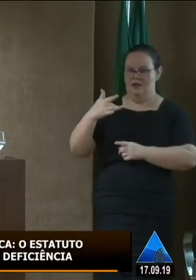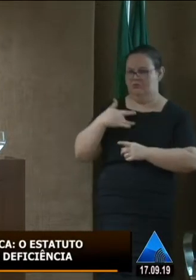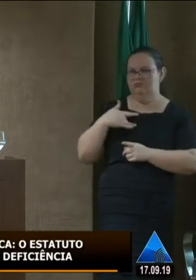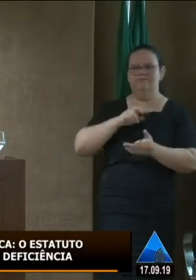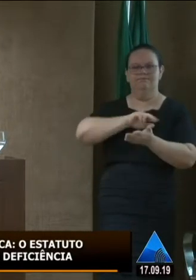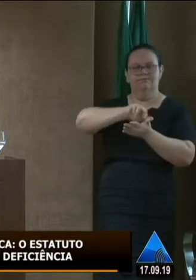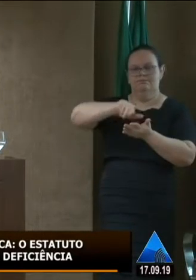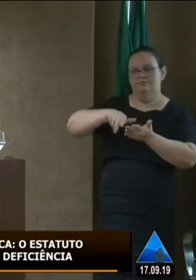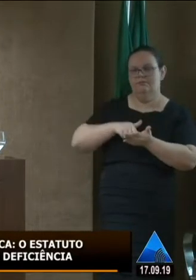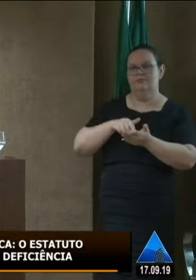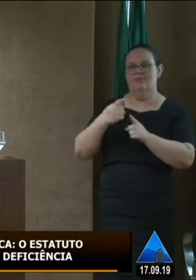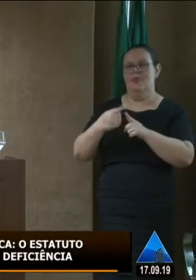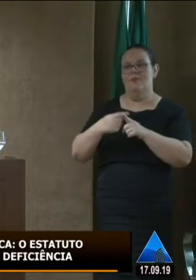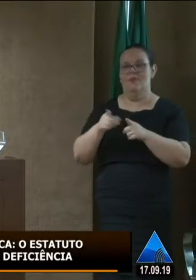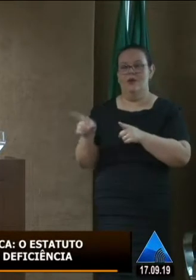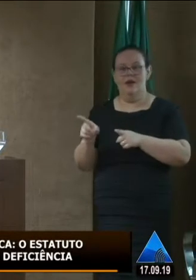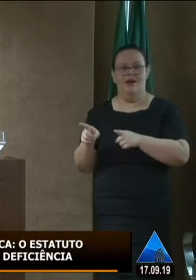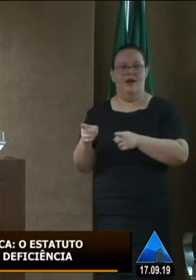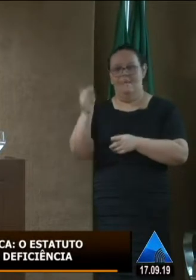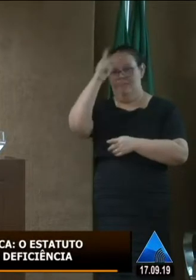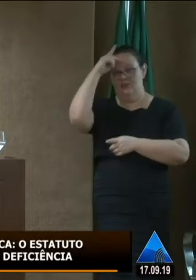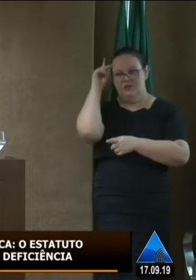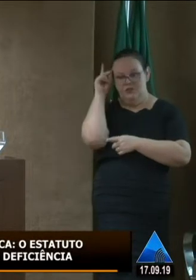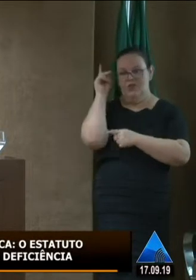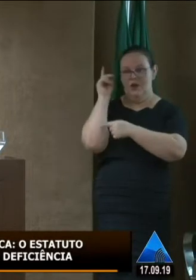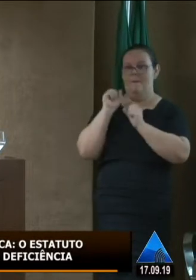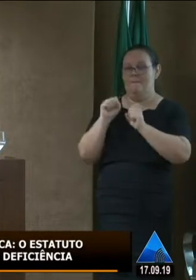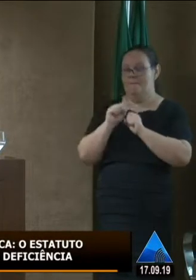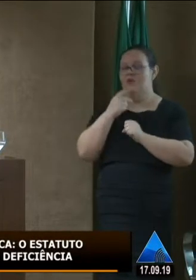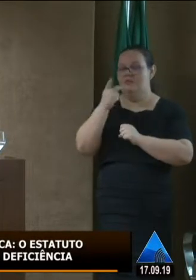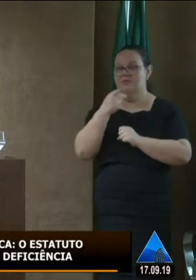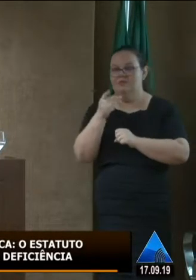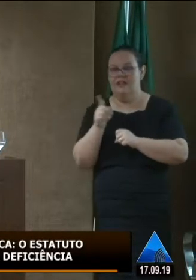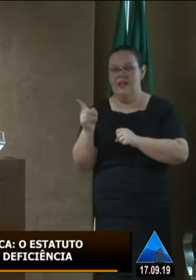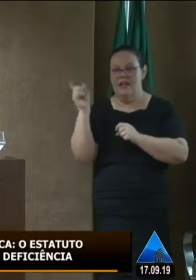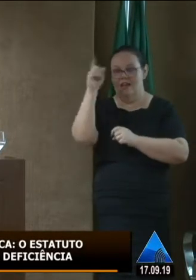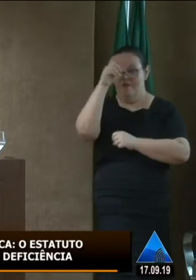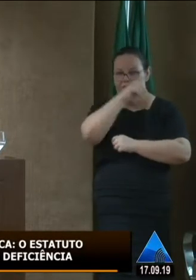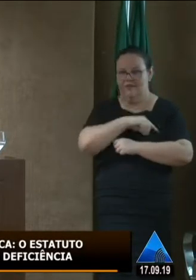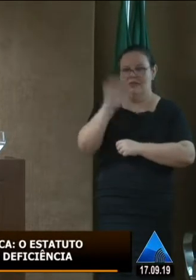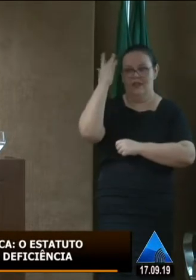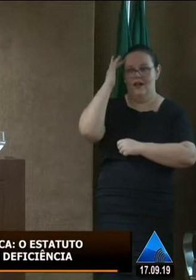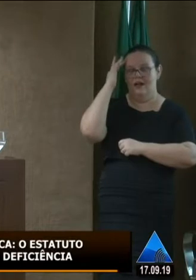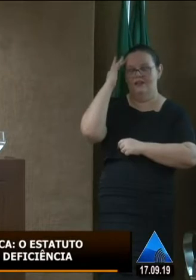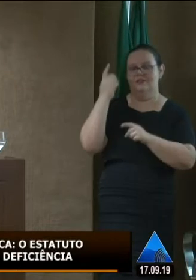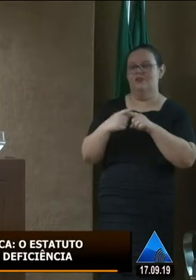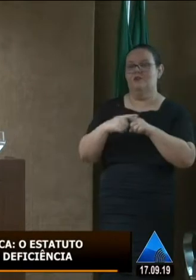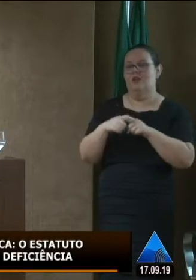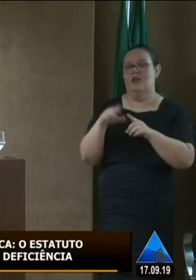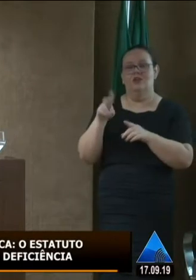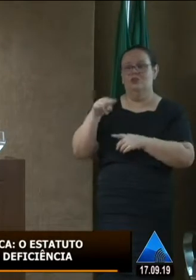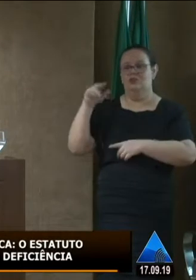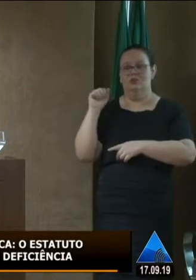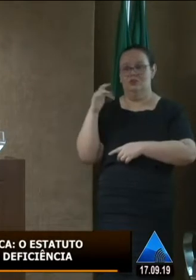enquanto funcionária pública e da saúde eu posso dizer que a gente tem uma dificuldade muito grande porque jamais